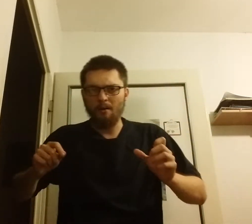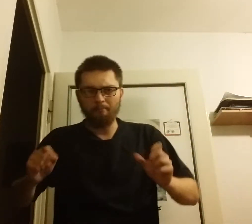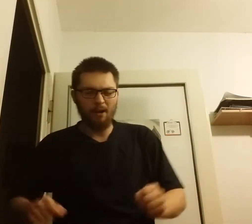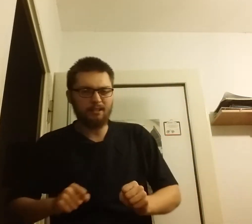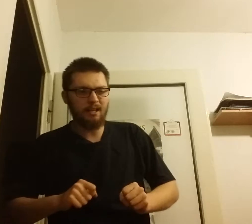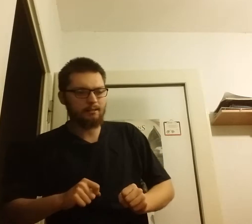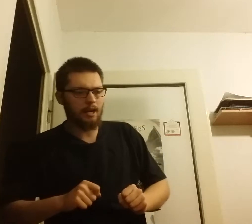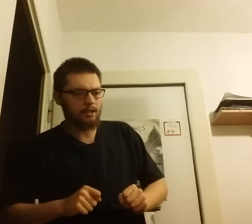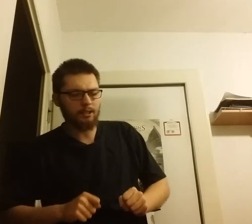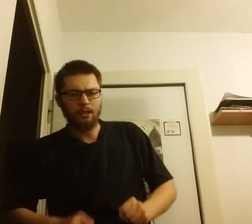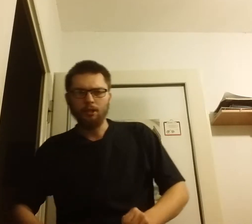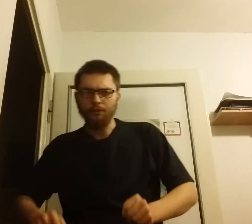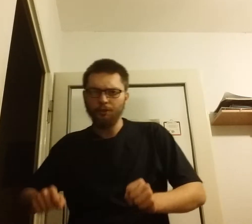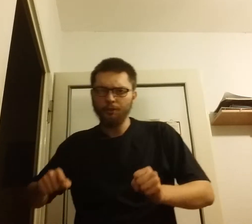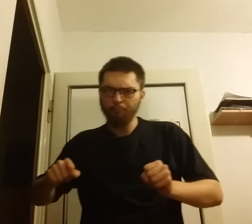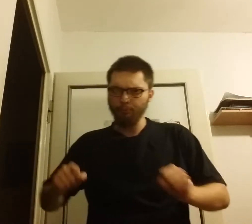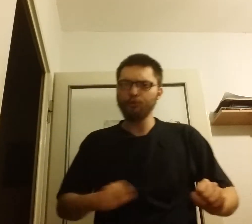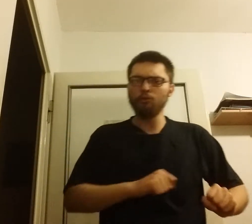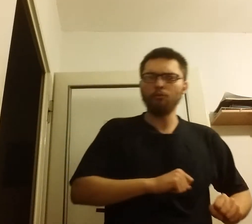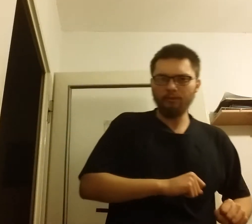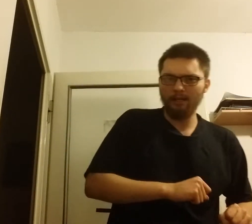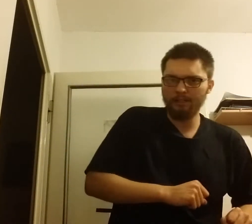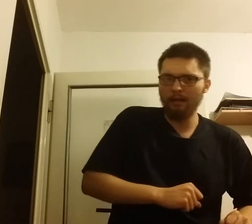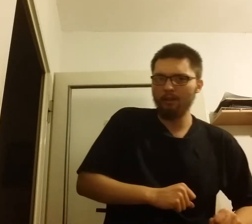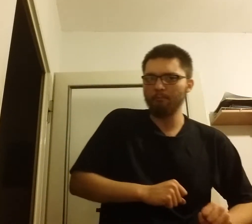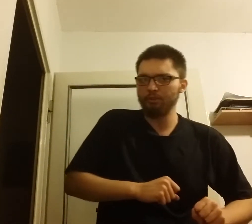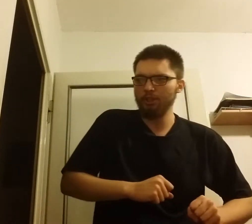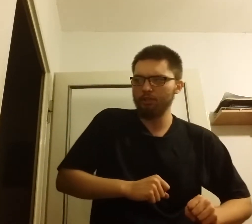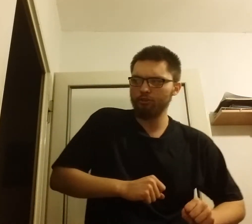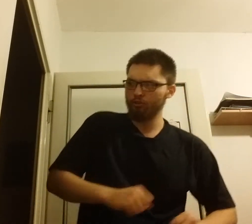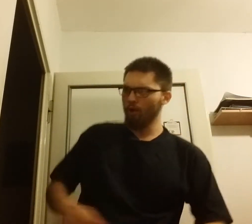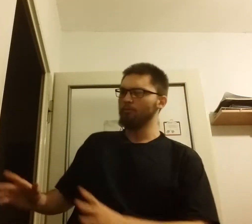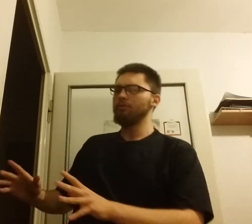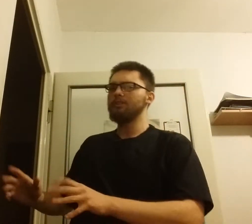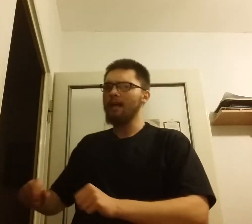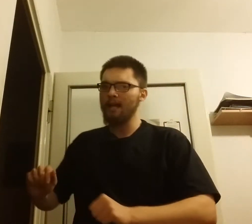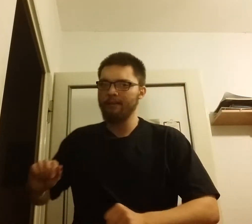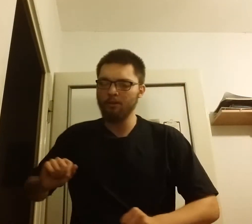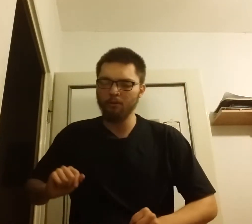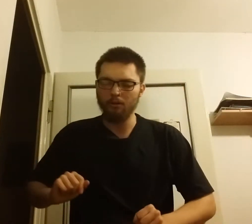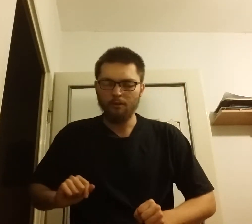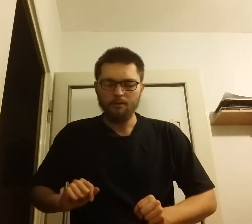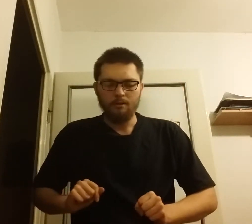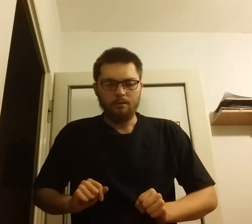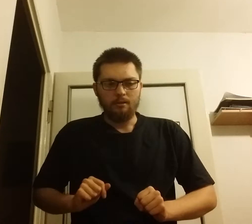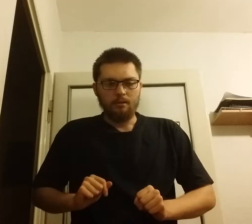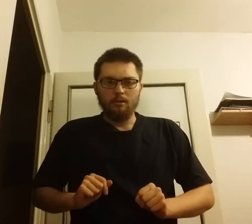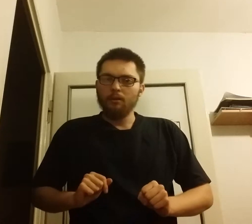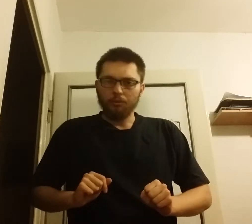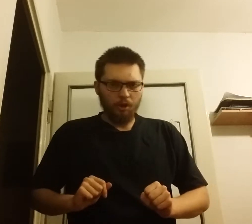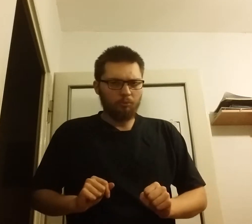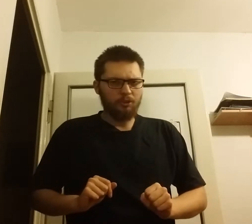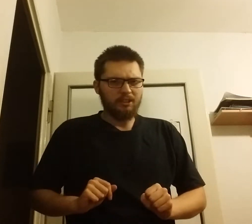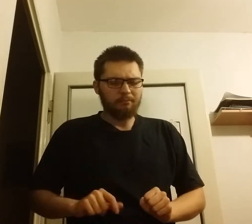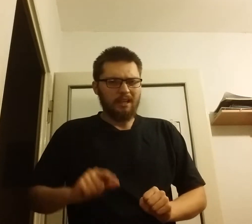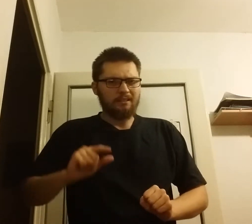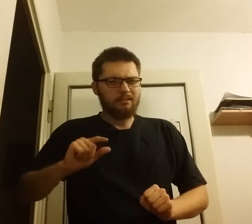bagnetach i pudionówkach chciała nam przynieść komunizm. A jak wiadomo, komunizm jest